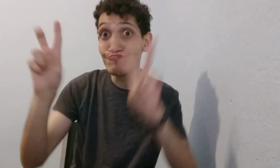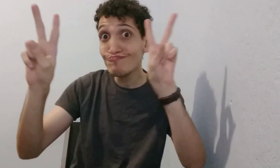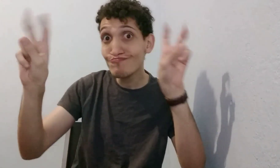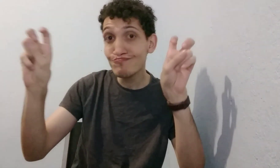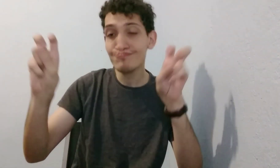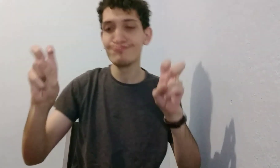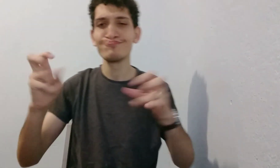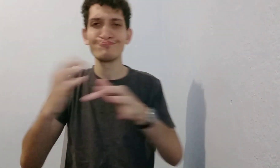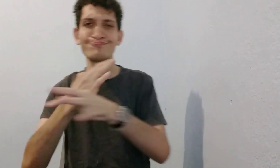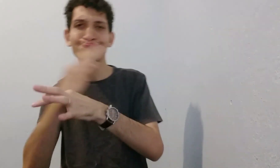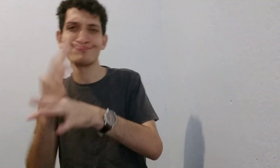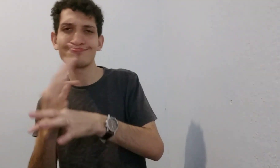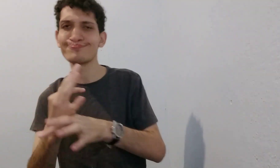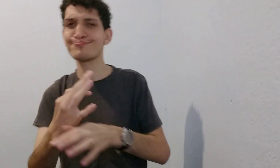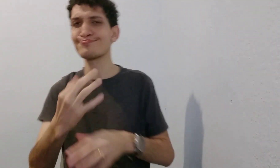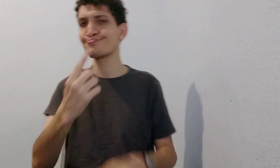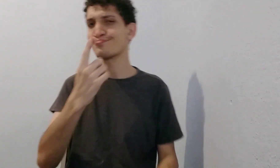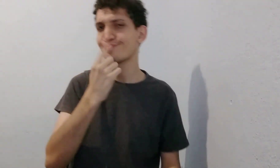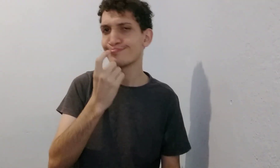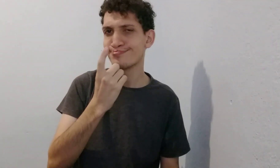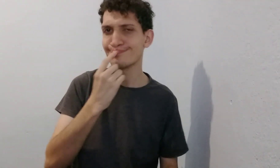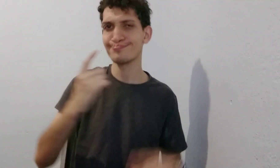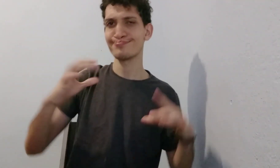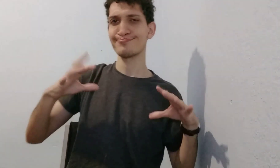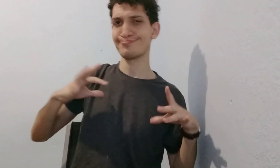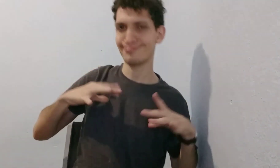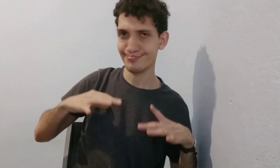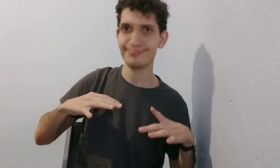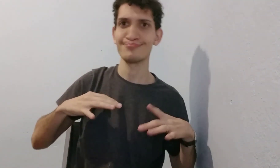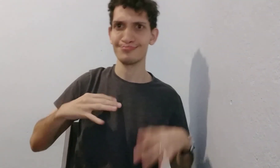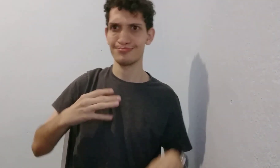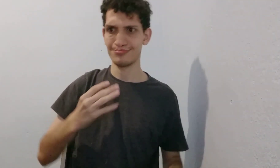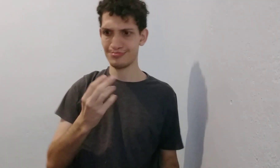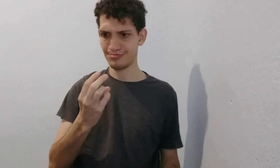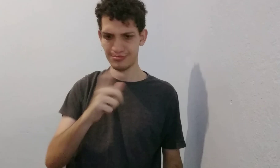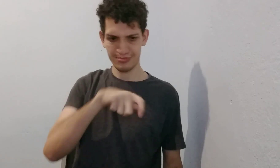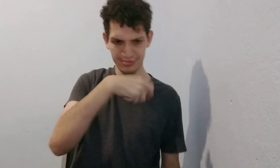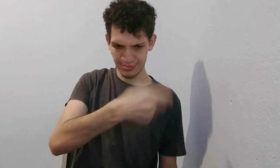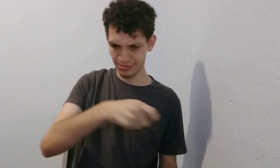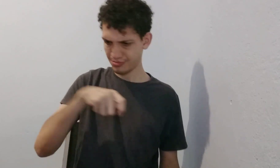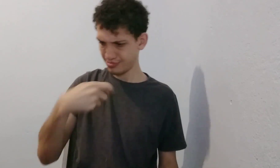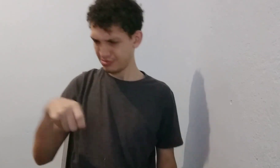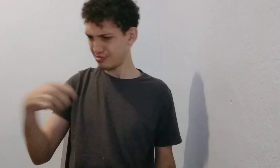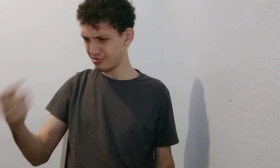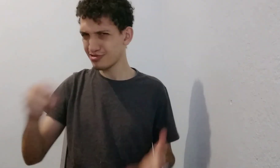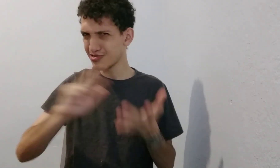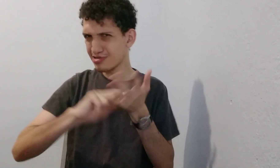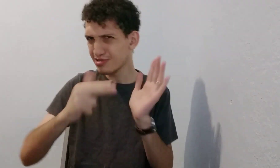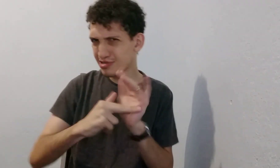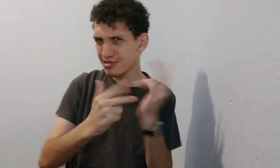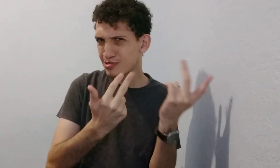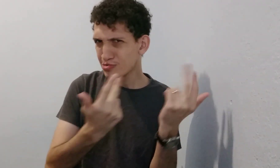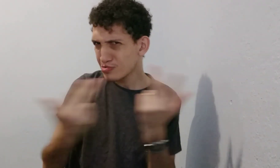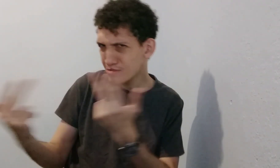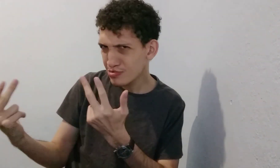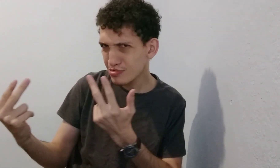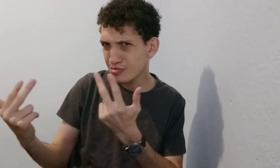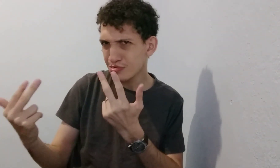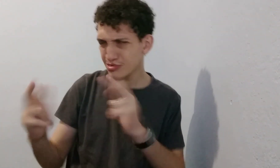e olha esse tema. Sinal, esse e esse. Esses três sinais. É que eles